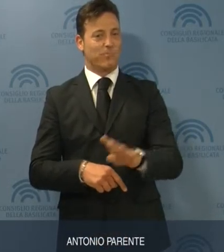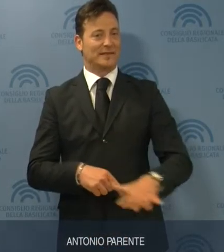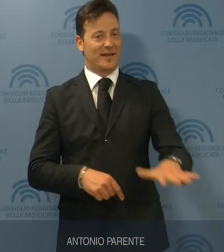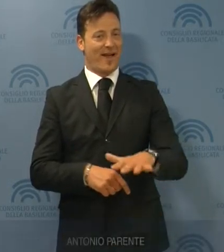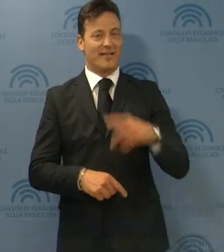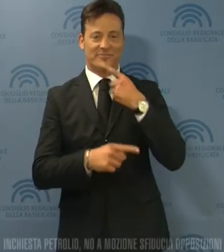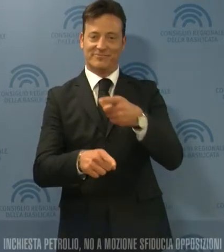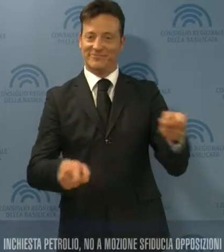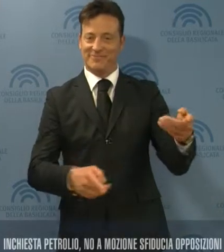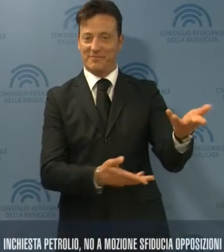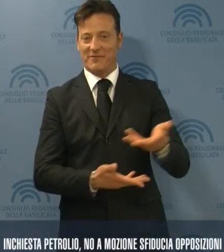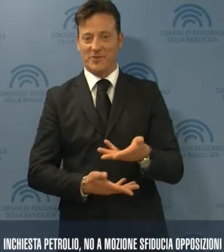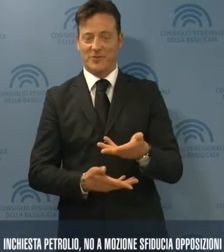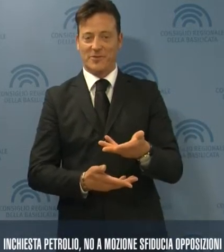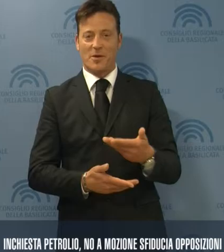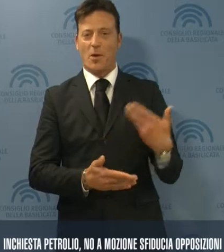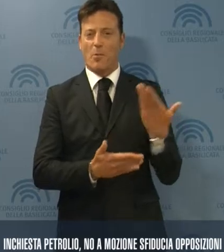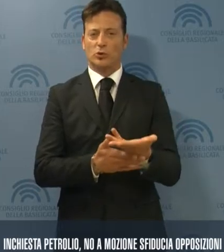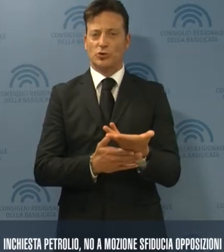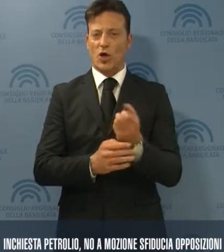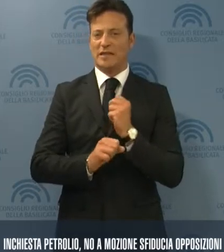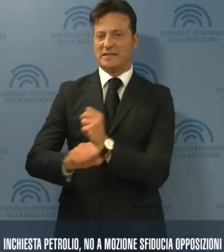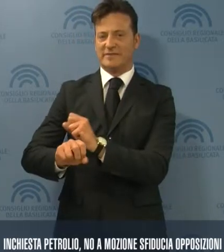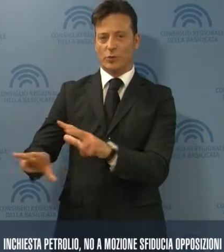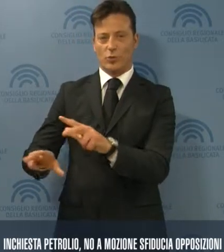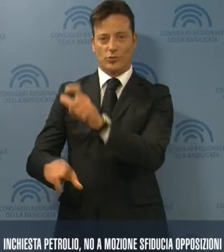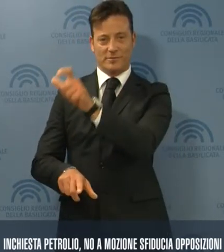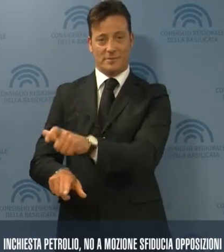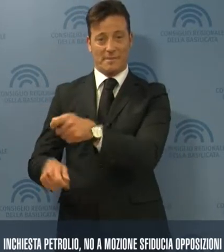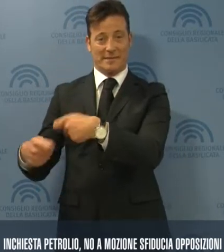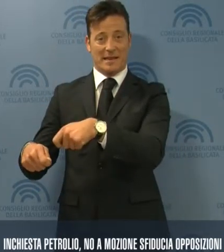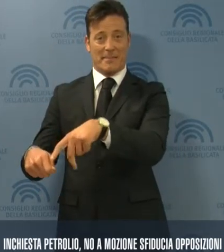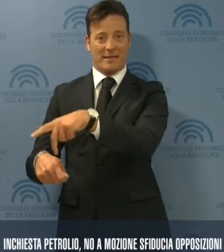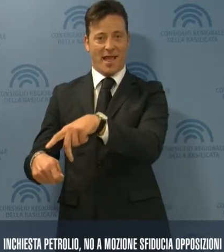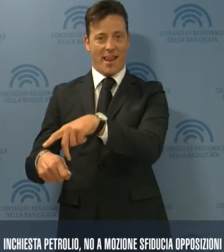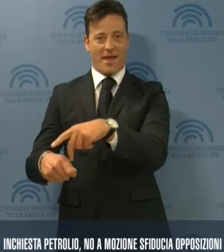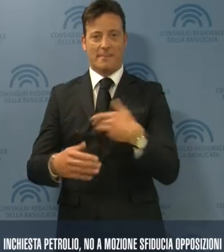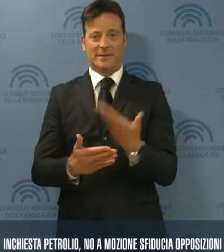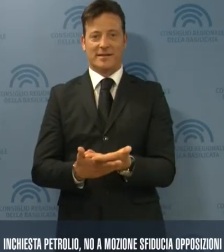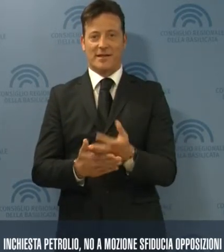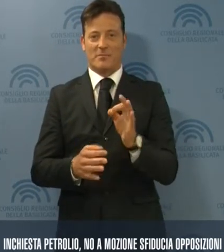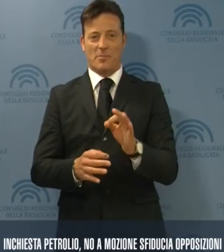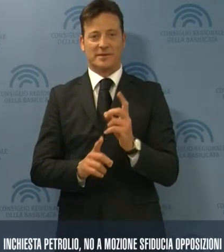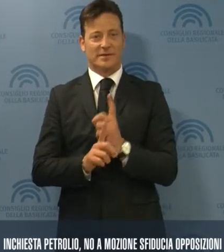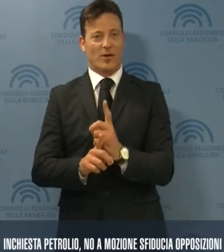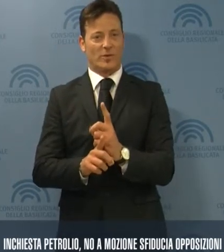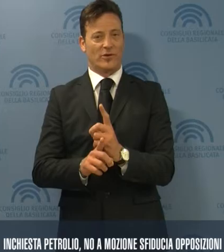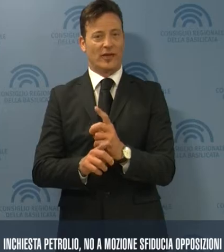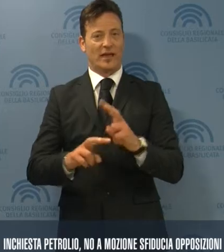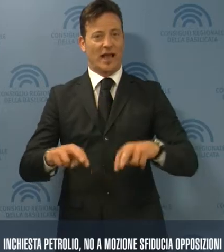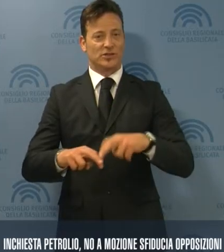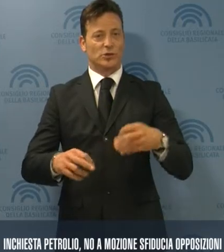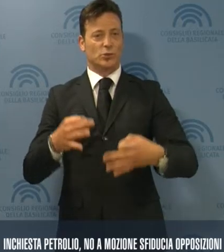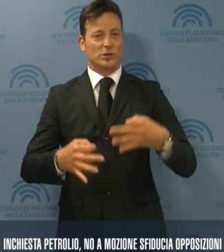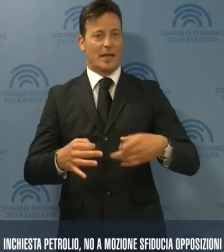La mozione di sfiducia nei confronti del Presidente Pittella, presentata a seguito dell'inchiesta giudiziaria